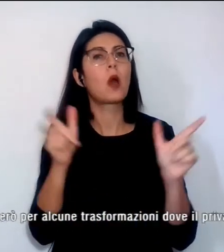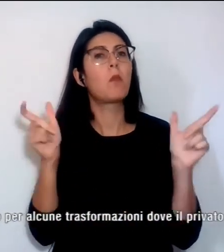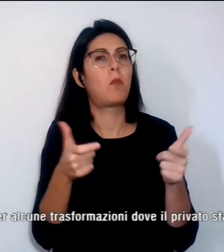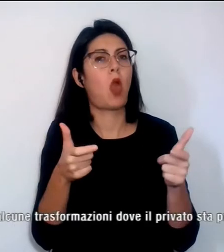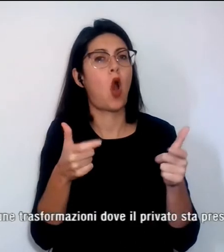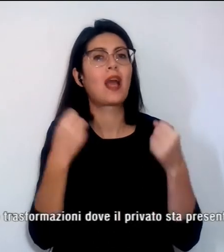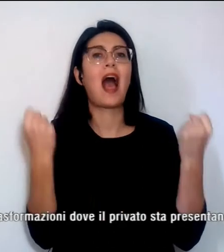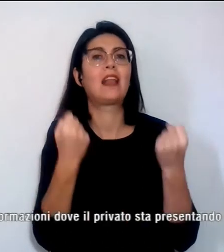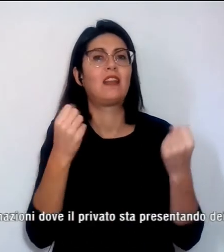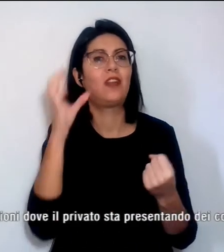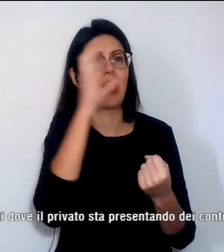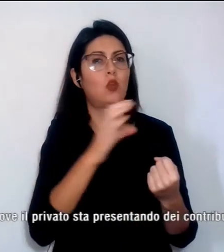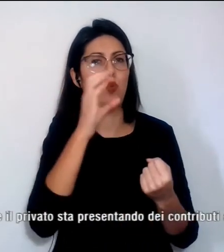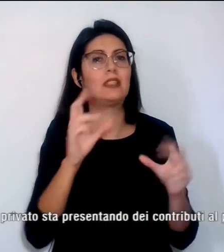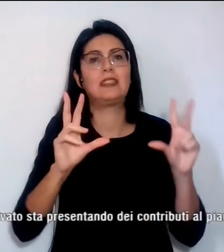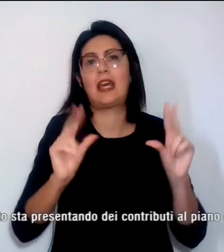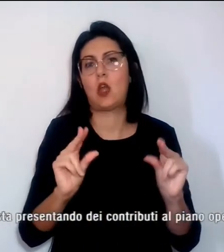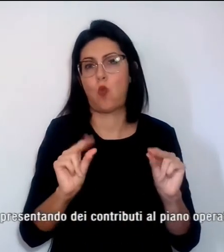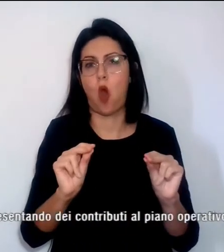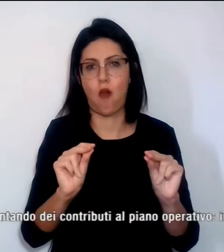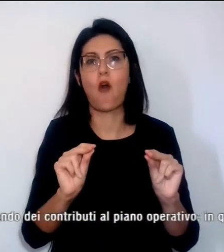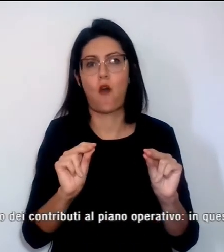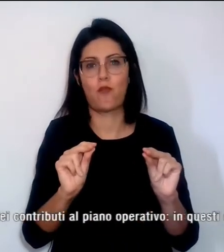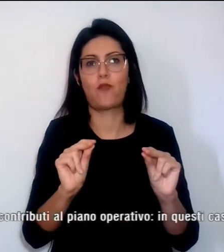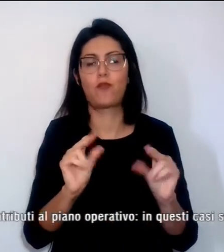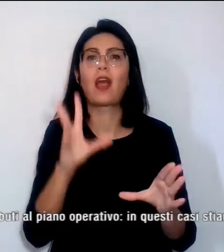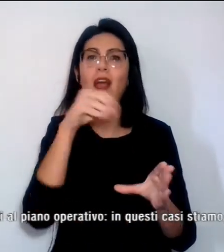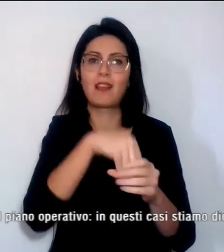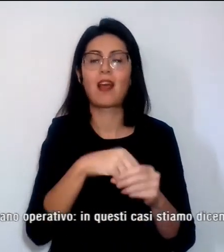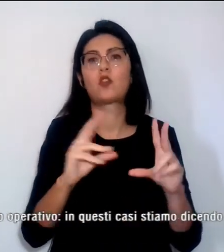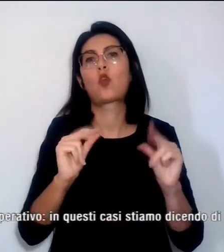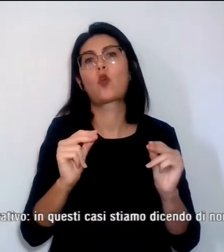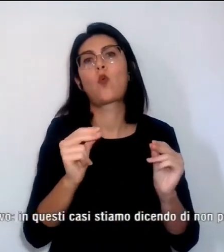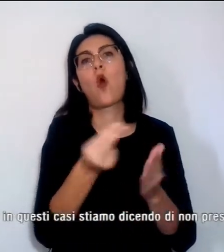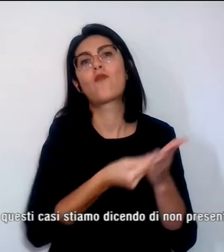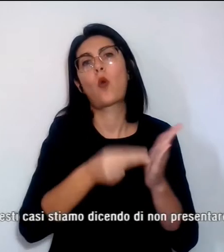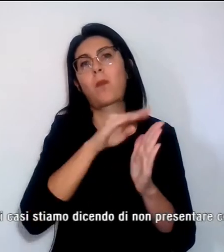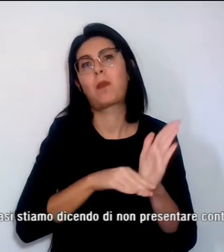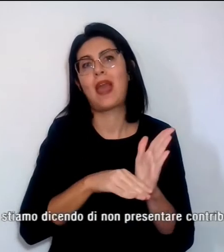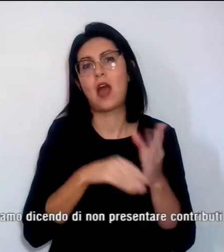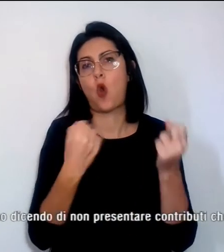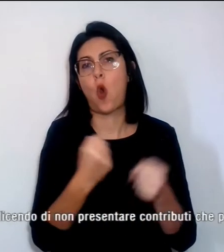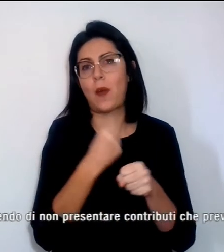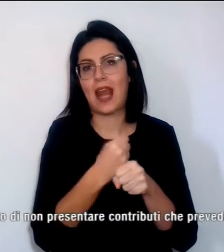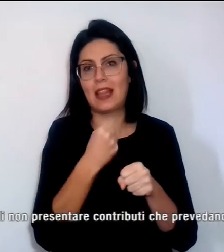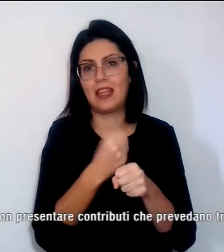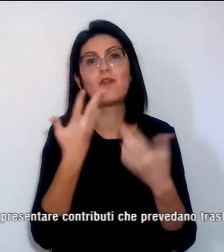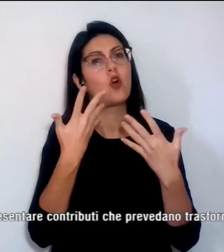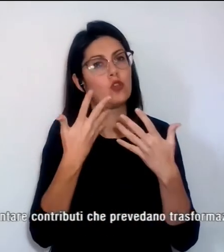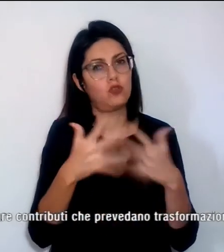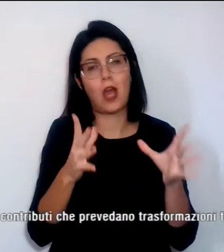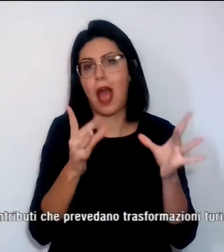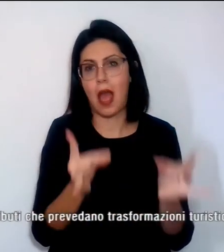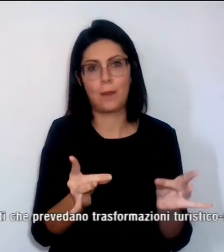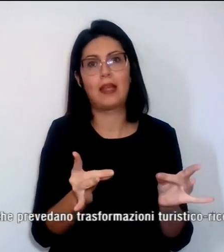turistico-ricettive all'interno del nuovo piano operativo, che già è in atto però per